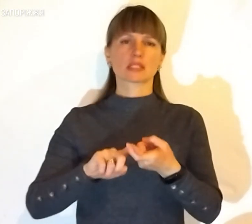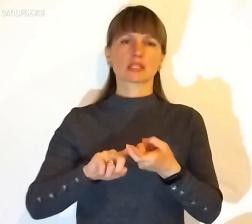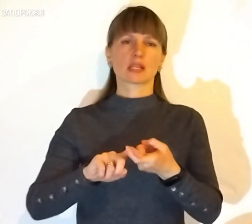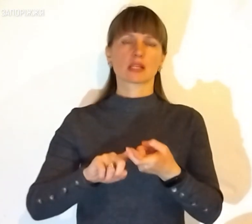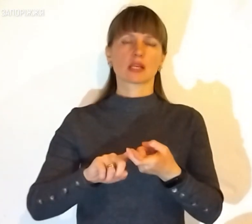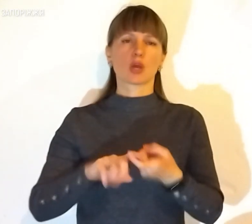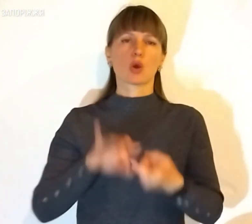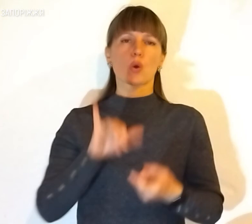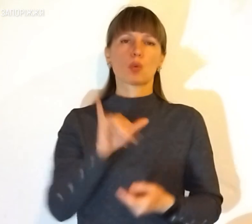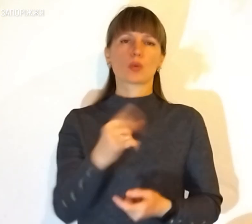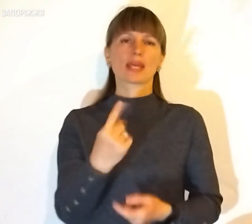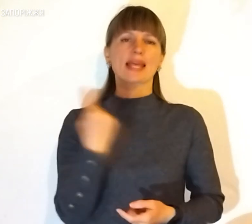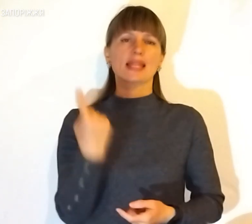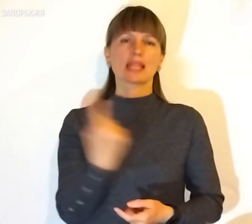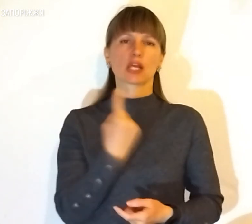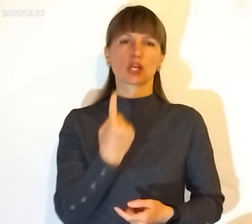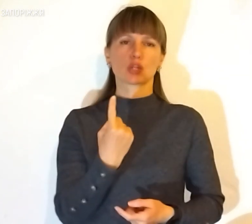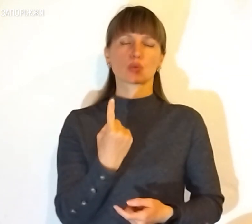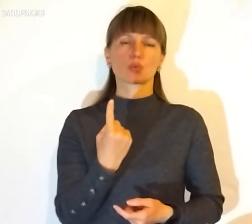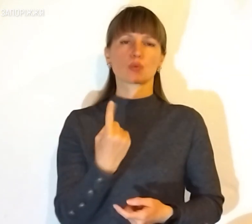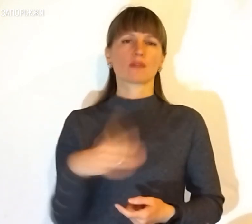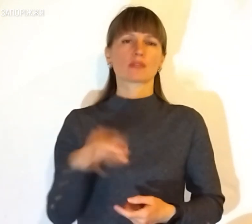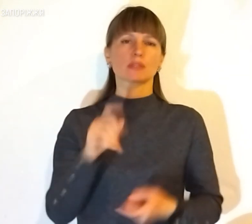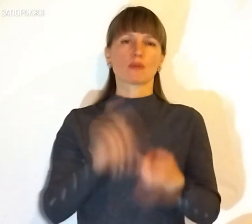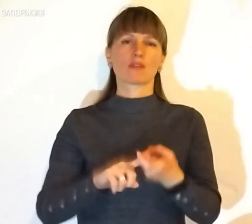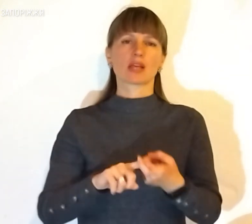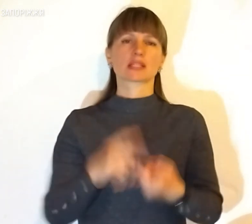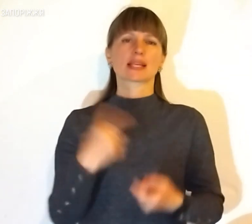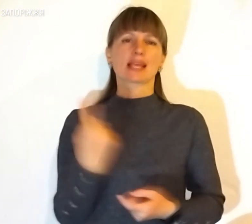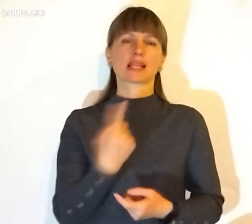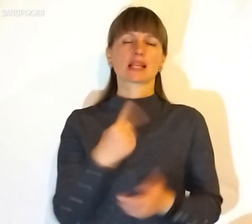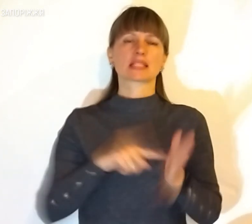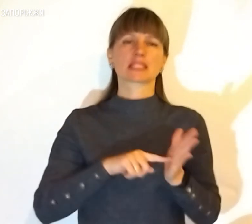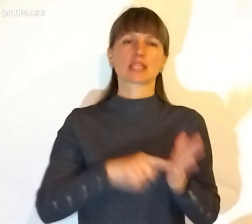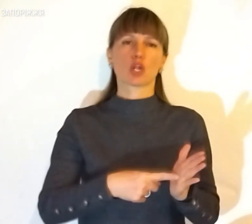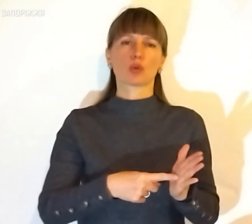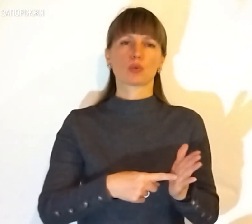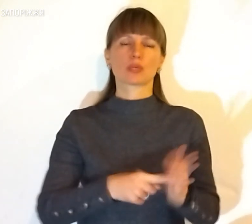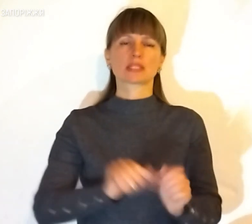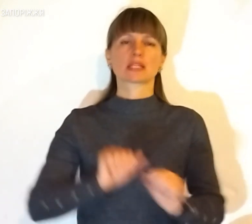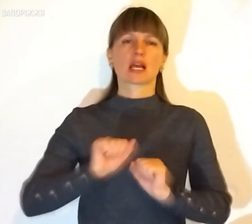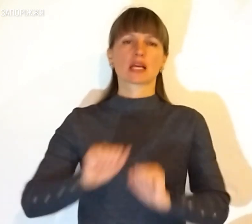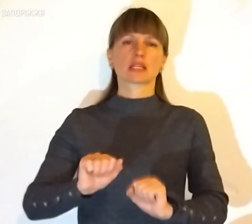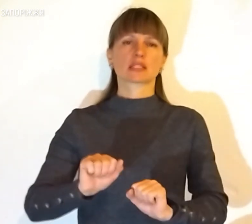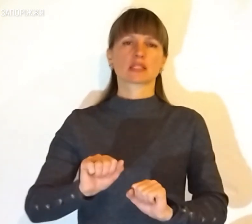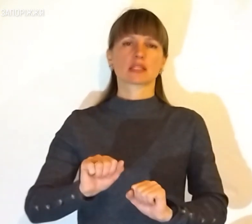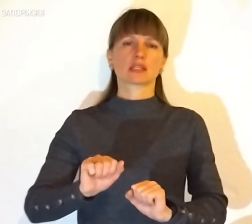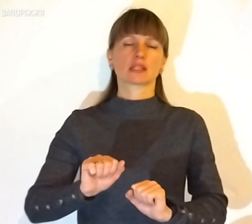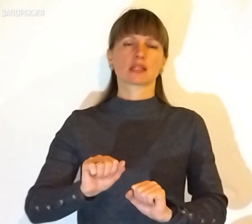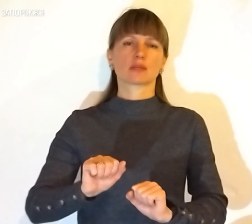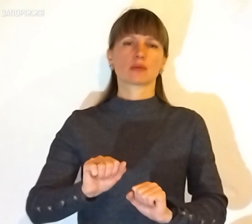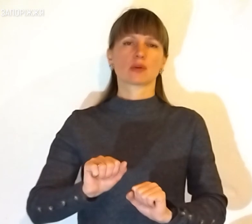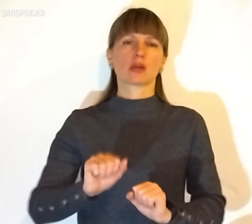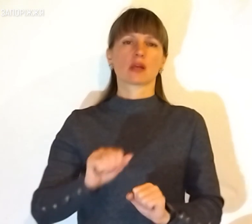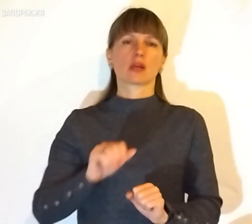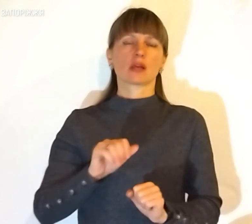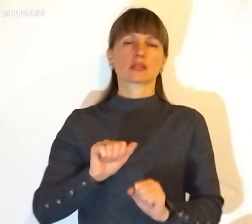єдиною цілью захистити, воронити